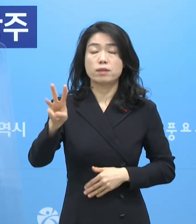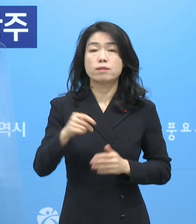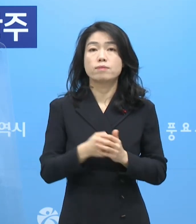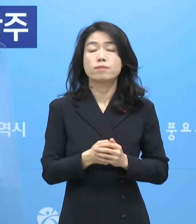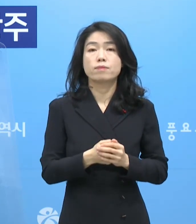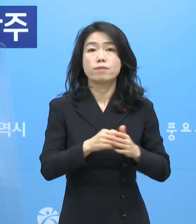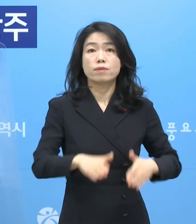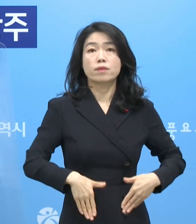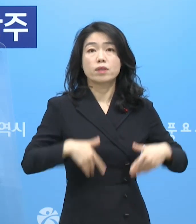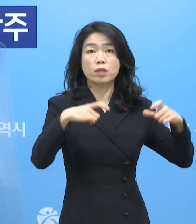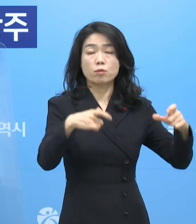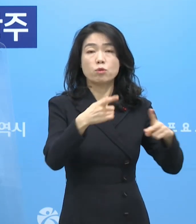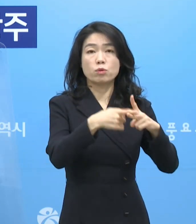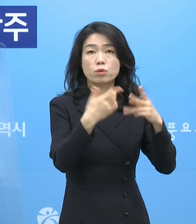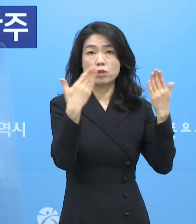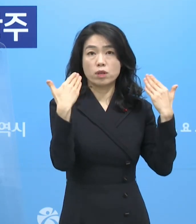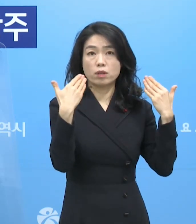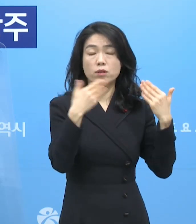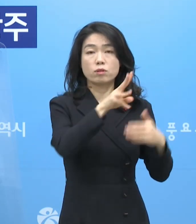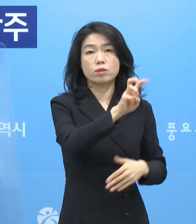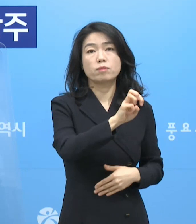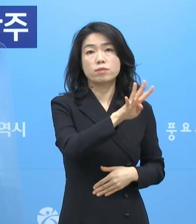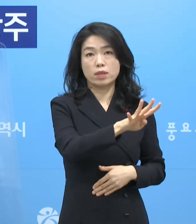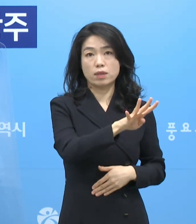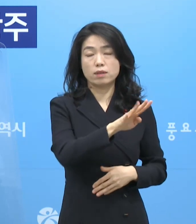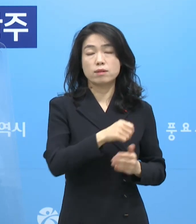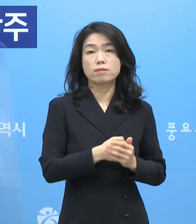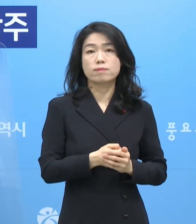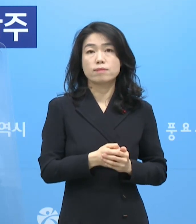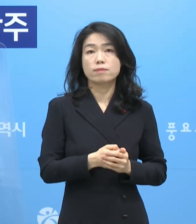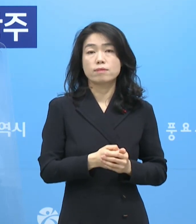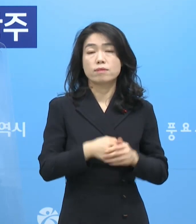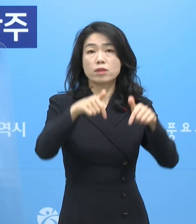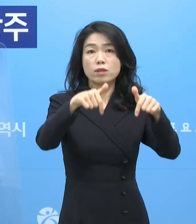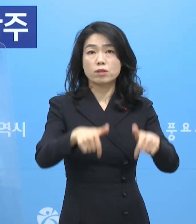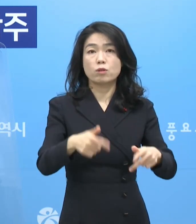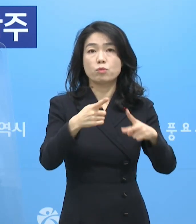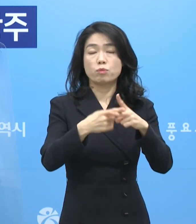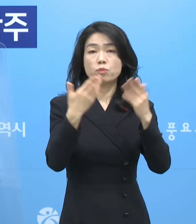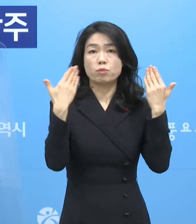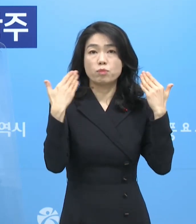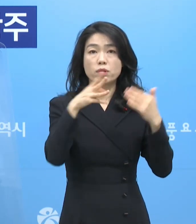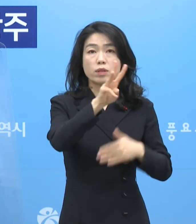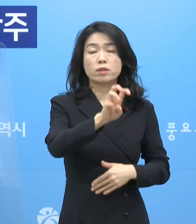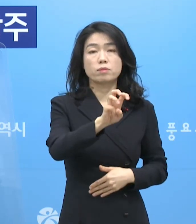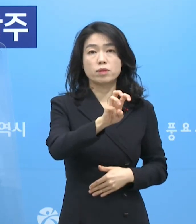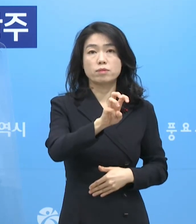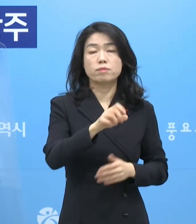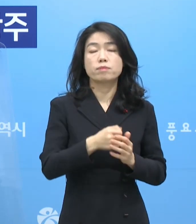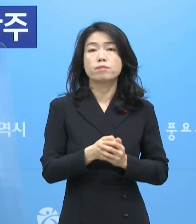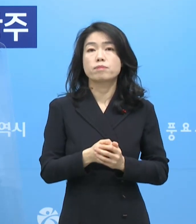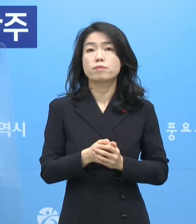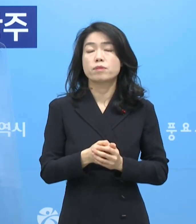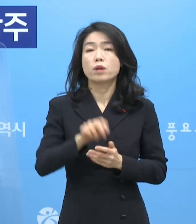남구소재 초등학교 관련 34명 서구소재 초등학교 관련 30명